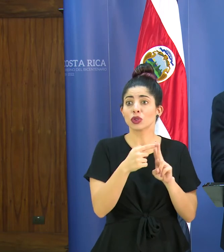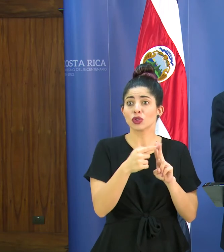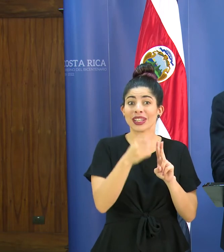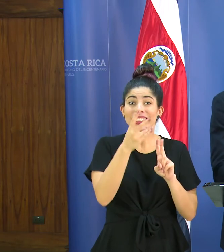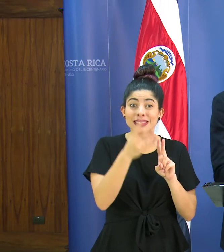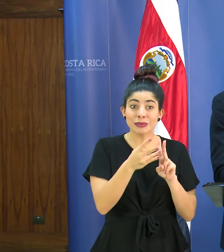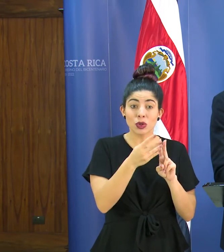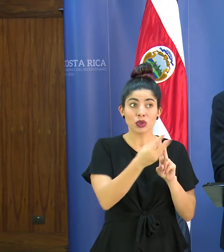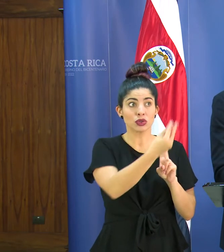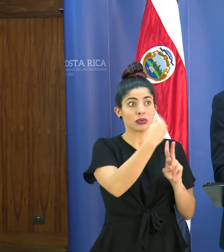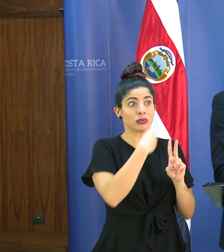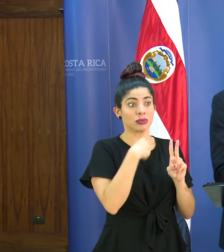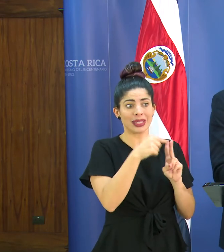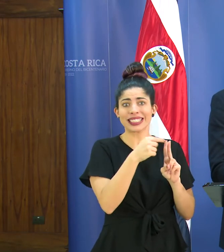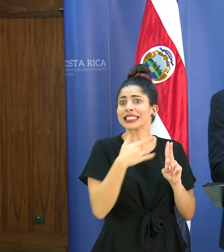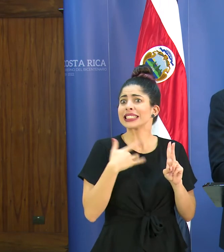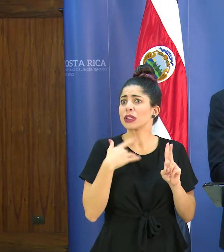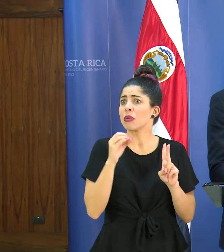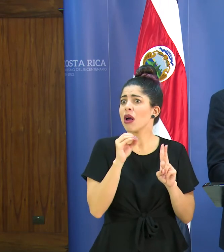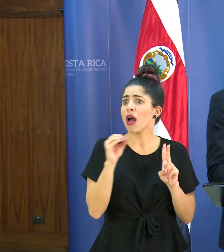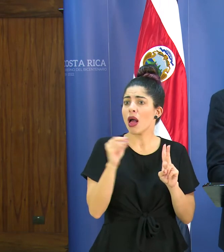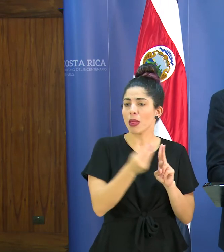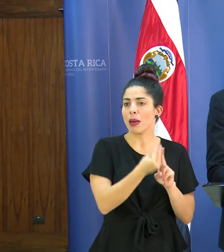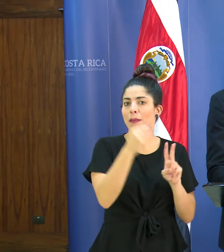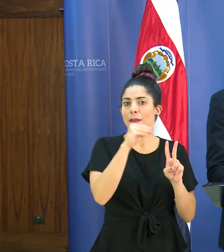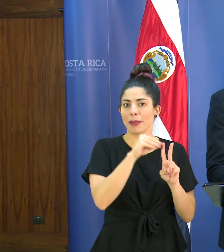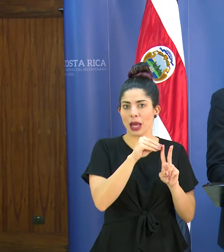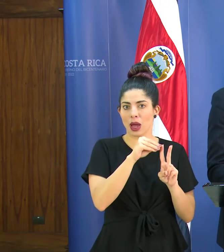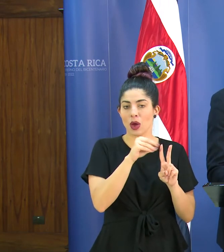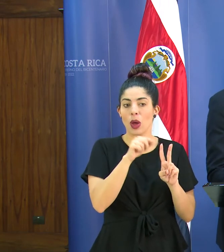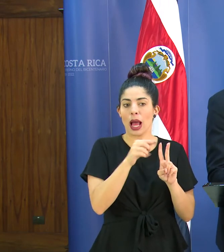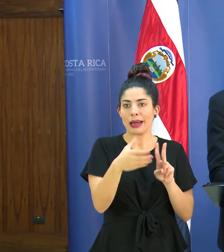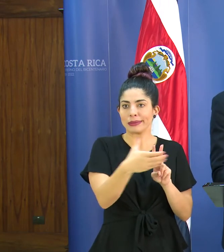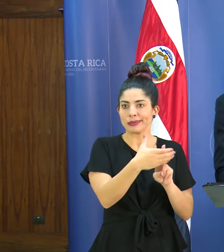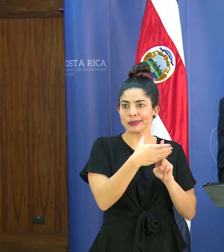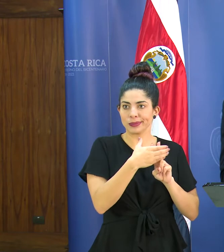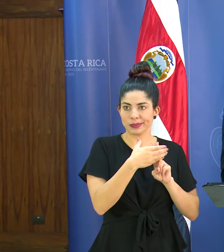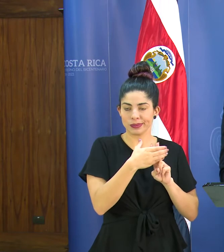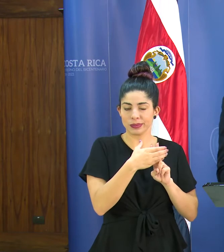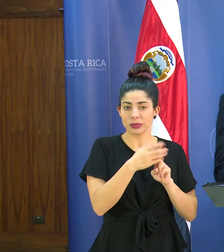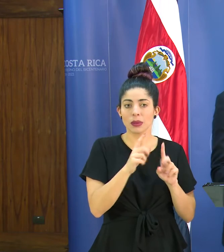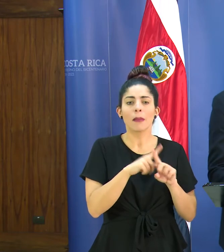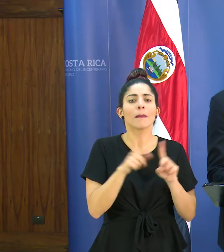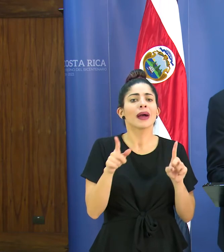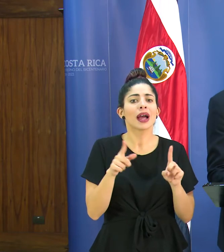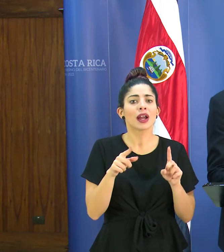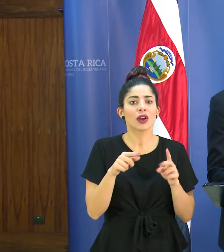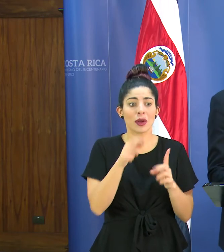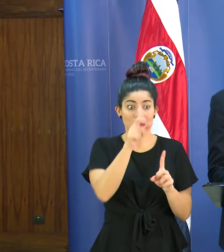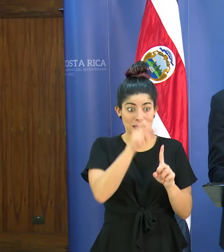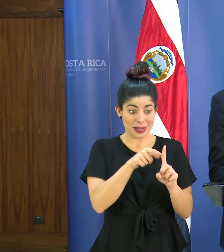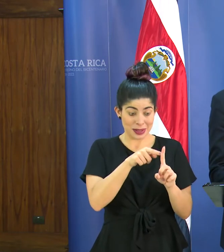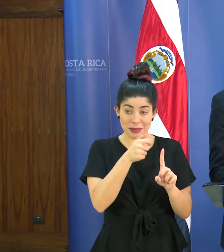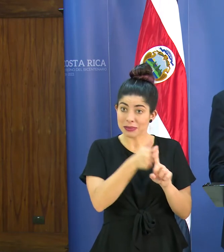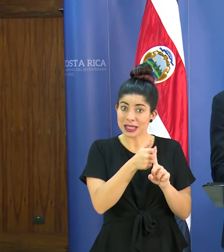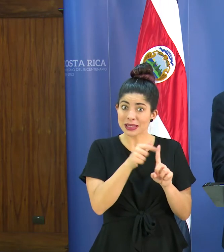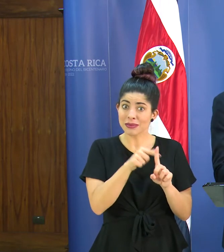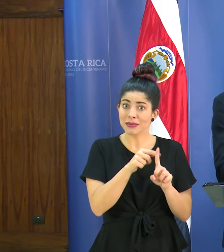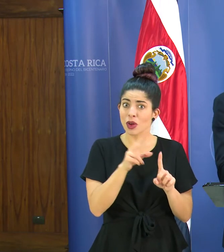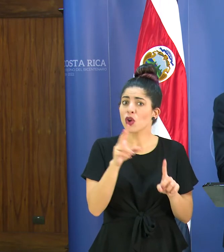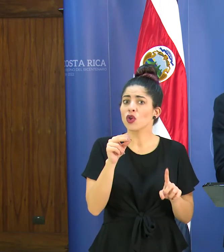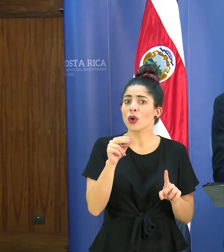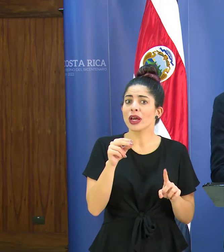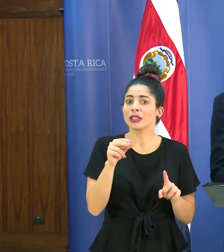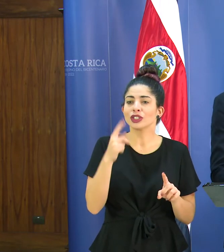síntomas que se lo transmitió a ella se hizo la contención pero lo que me refiero es que no reunía un caso